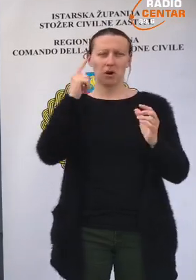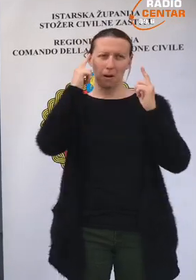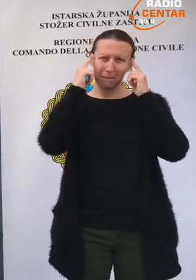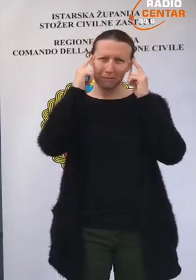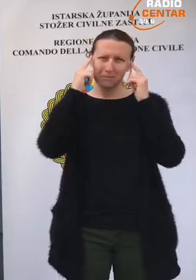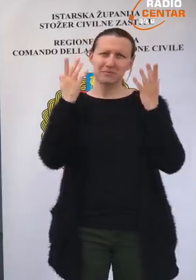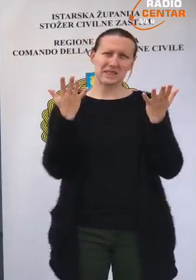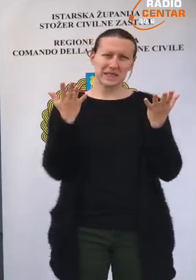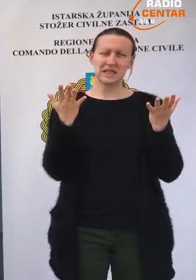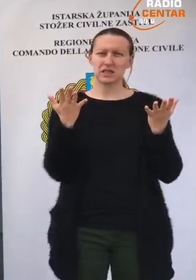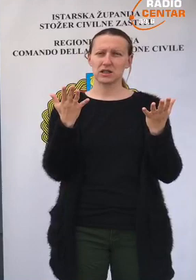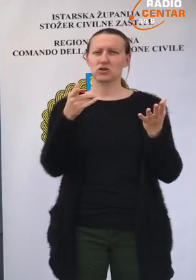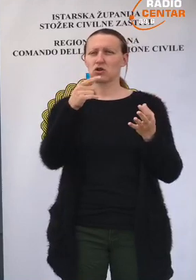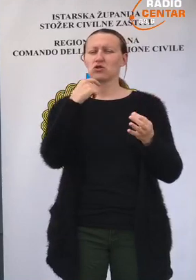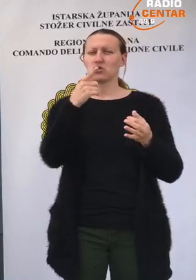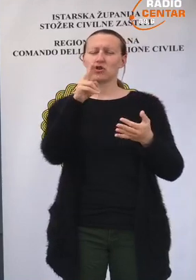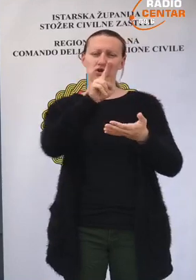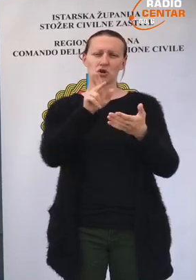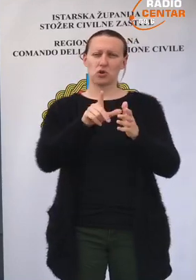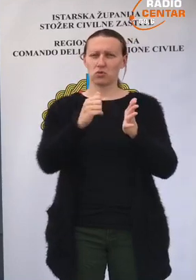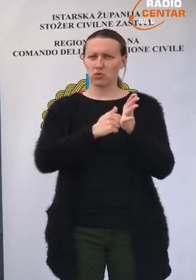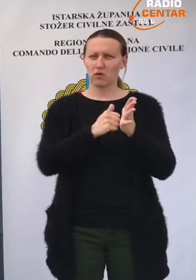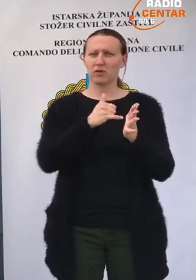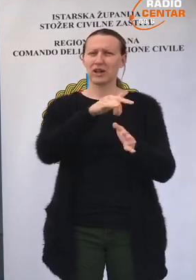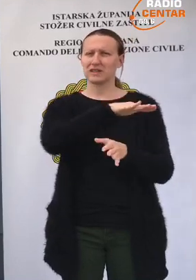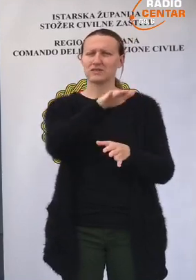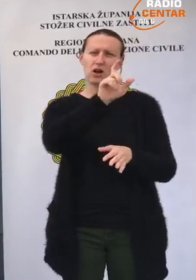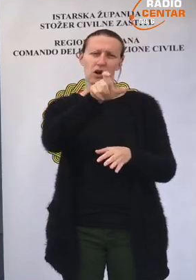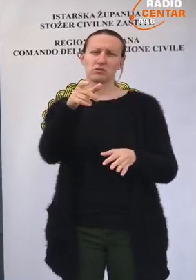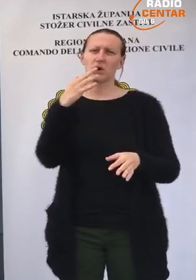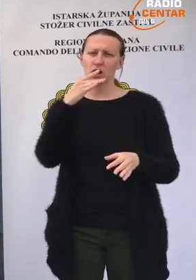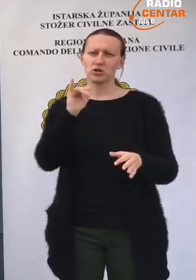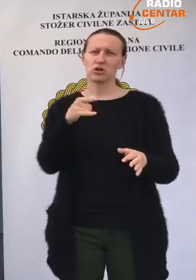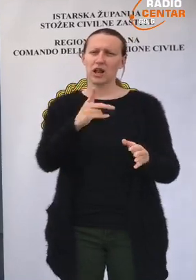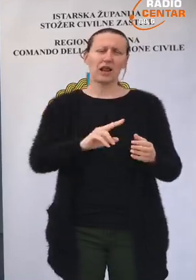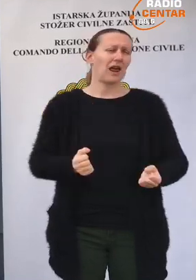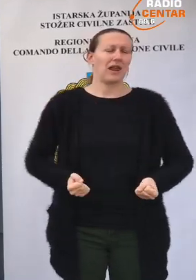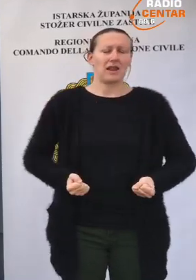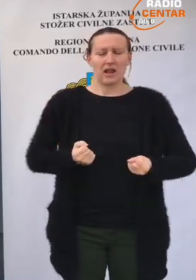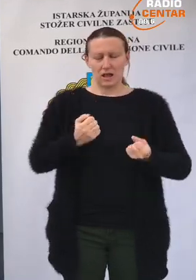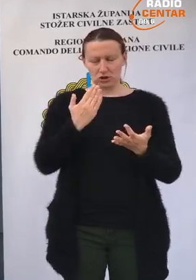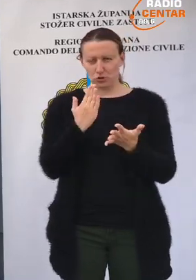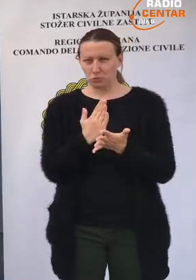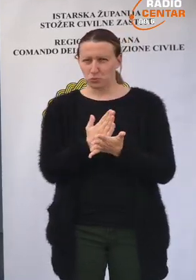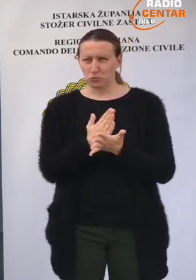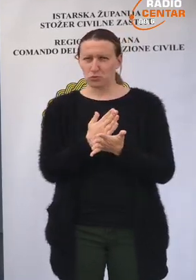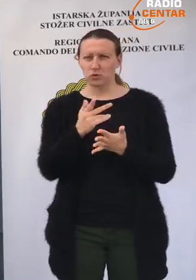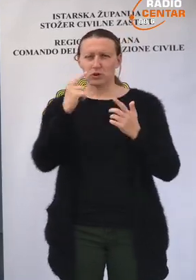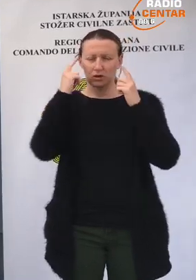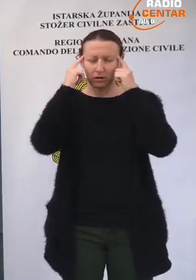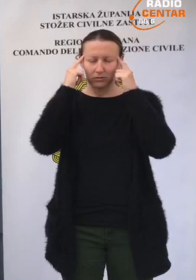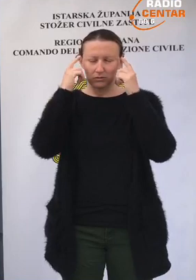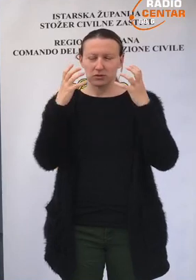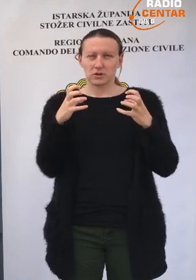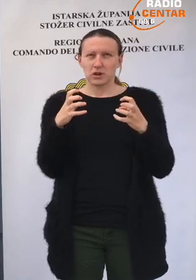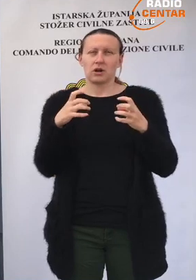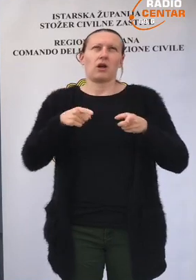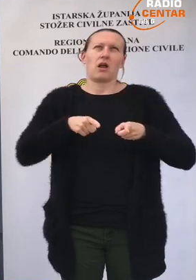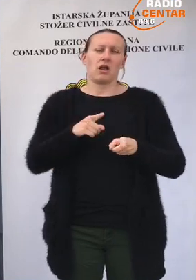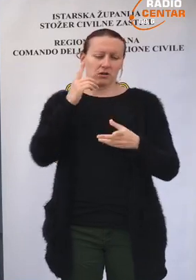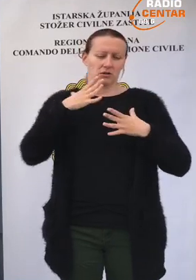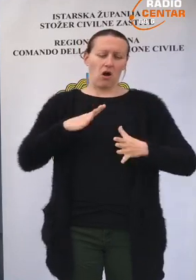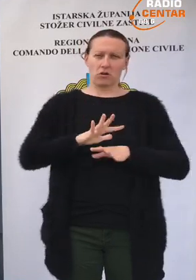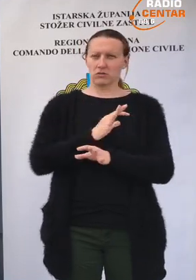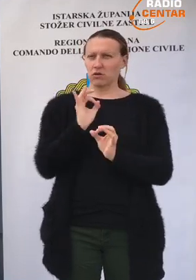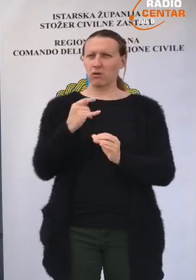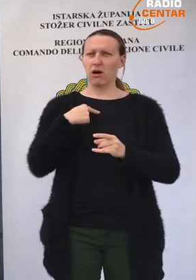psihički i ono što čitate u medijima da svi pacijenti kažu da im najteže bude psihološki izdržati